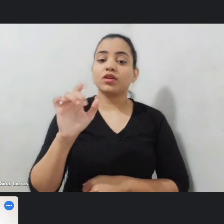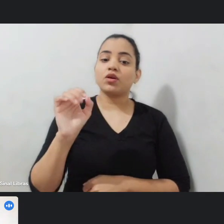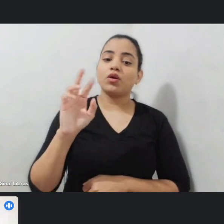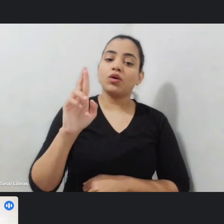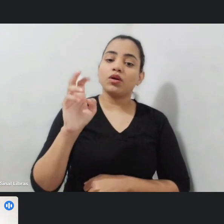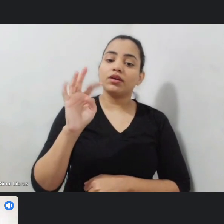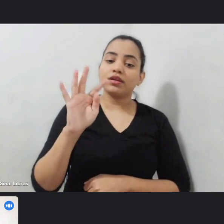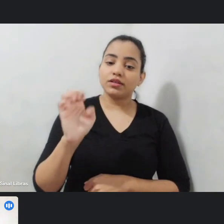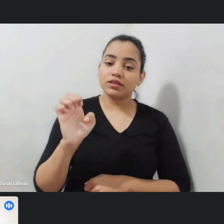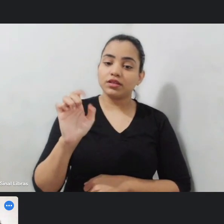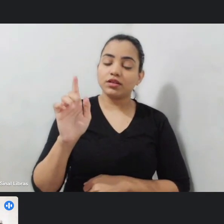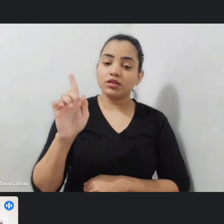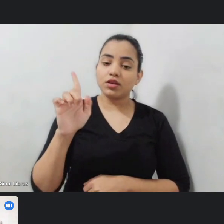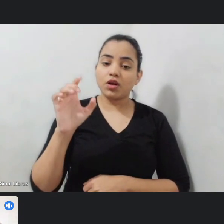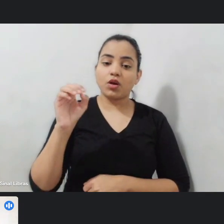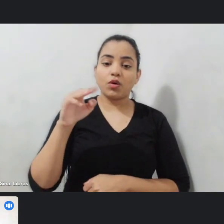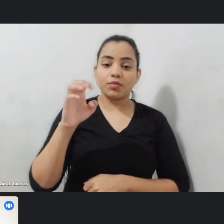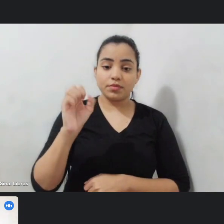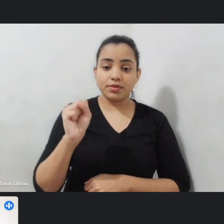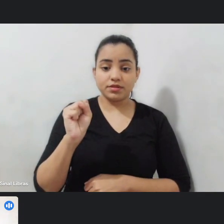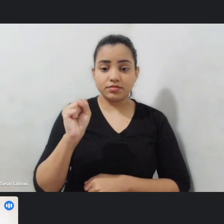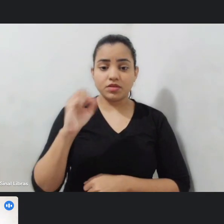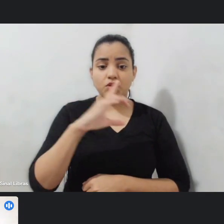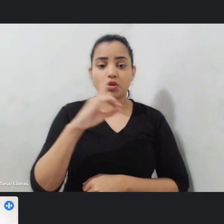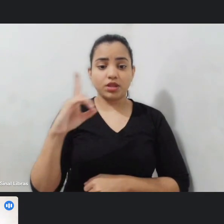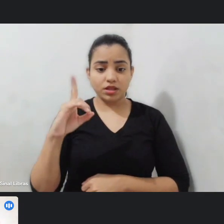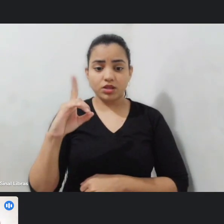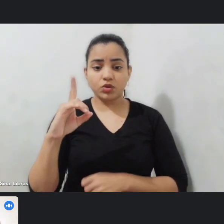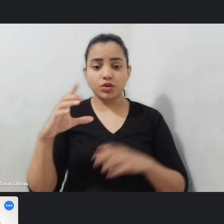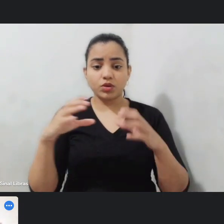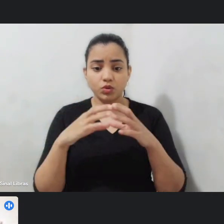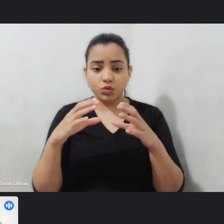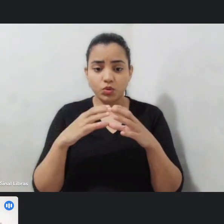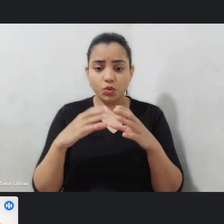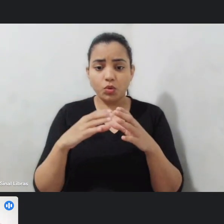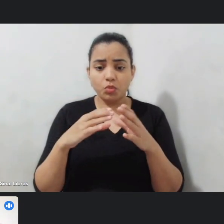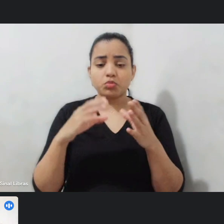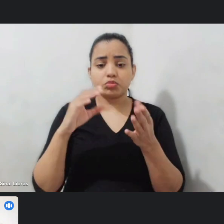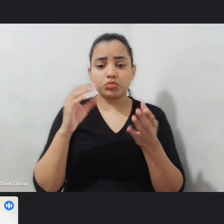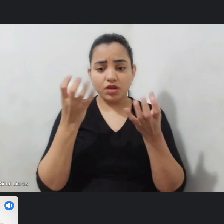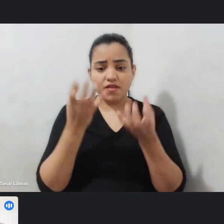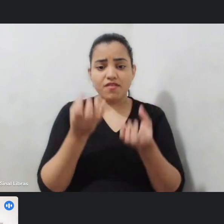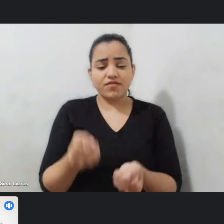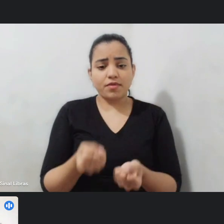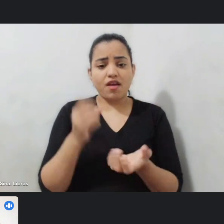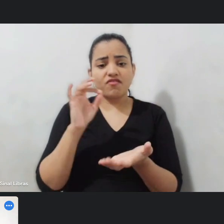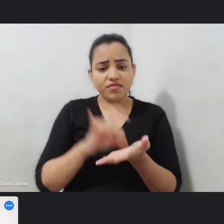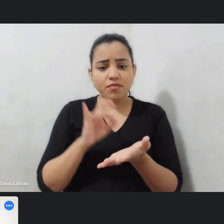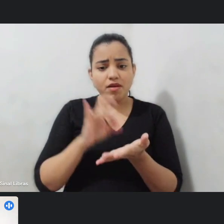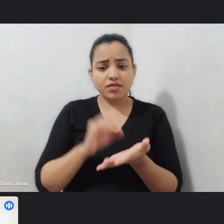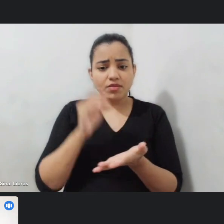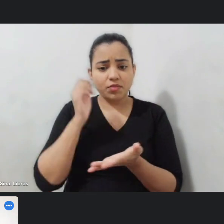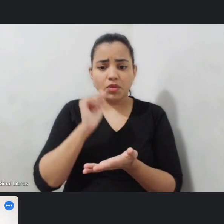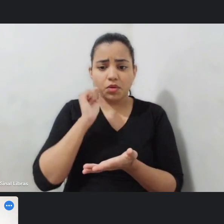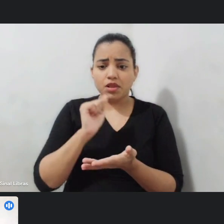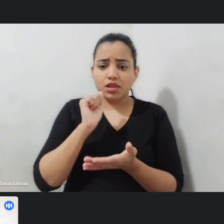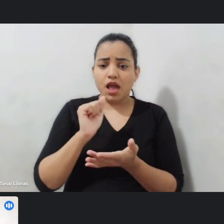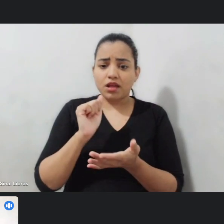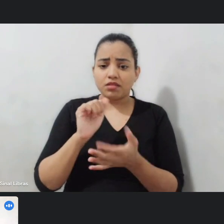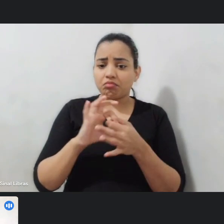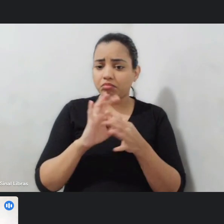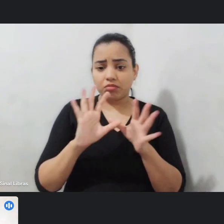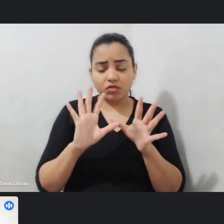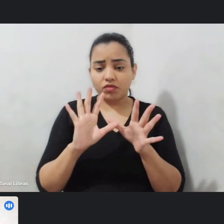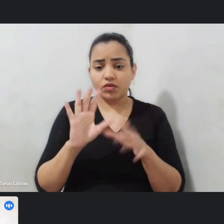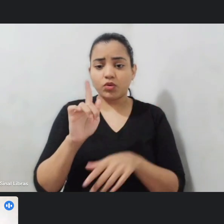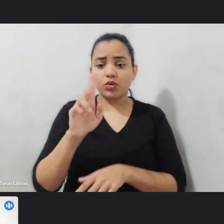do grupo afirmativo de mulheres independentes o GAMI com 20 anos de existências né trabalhando